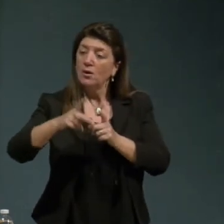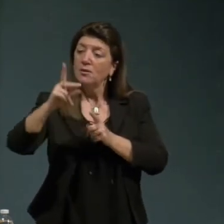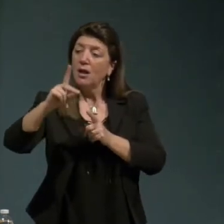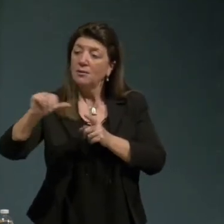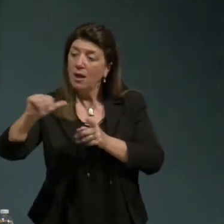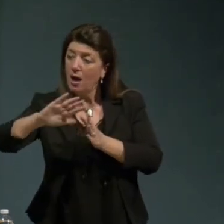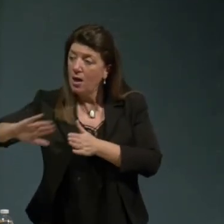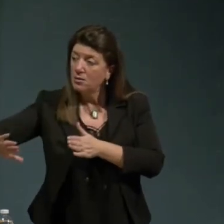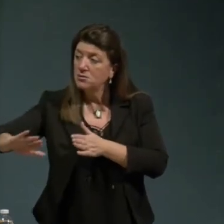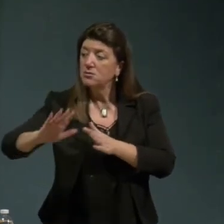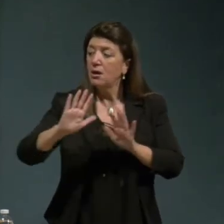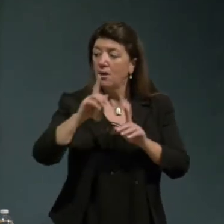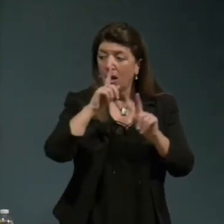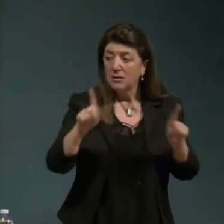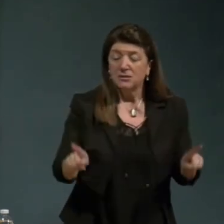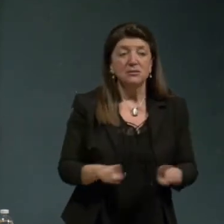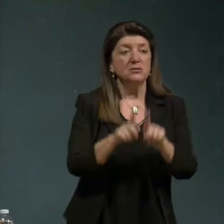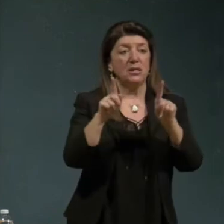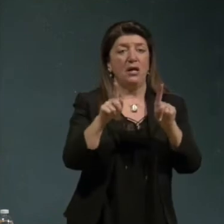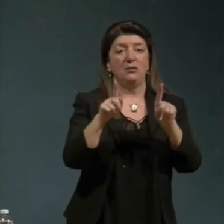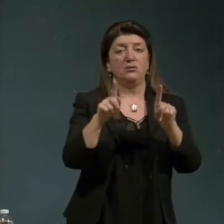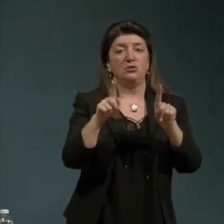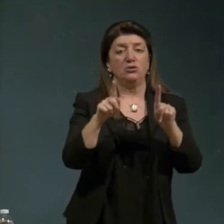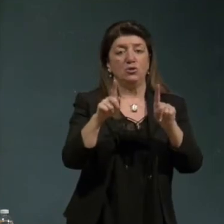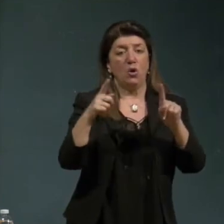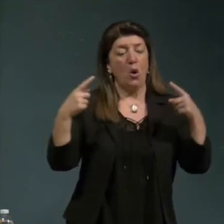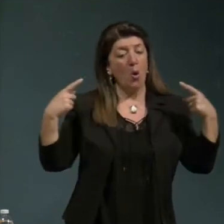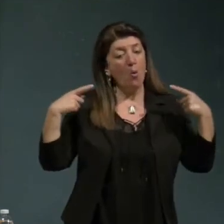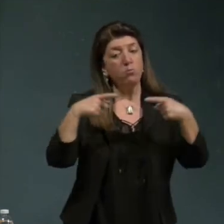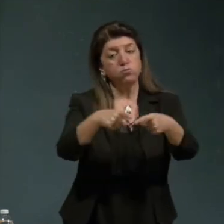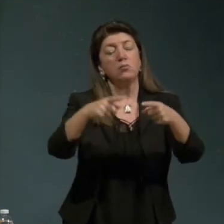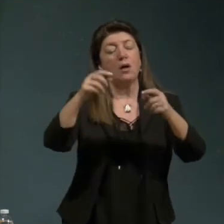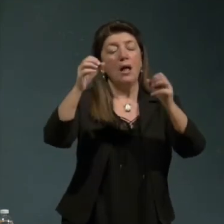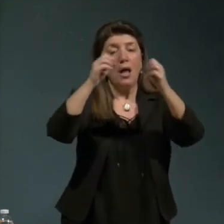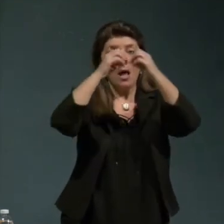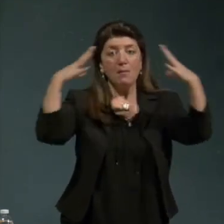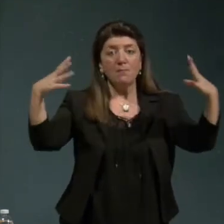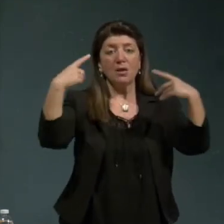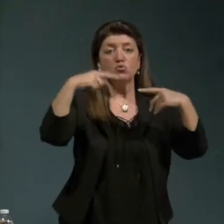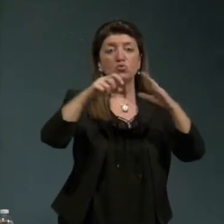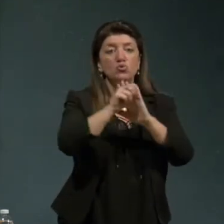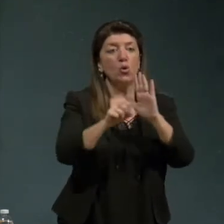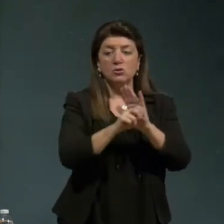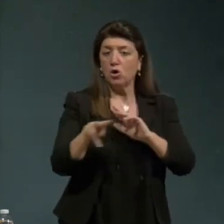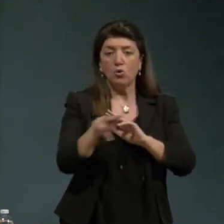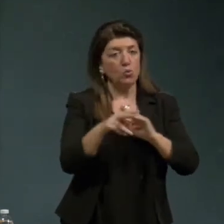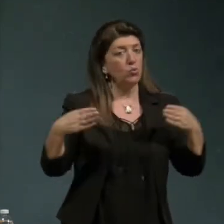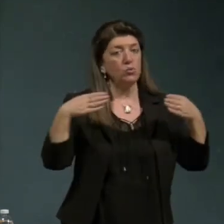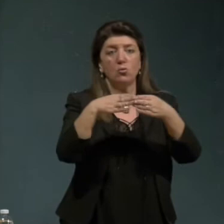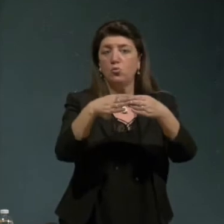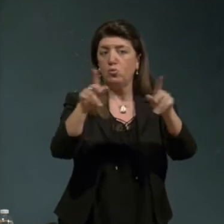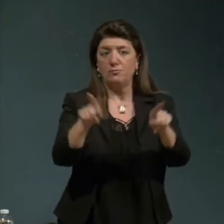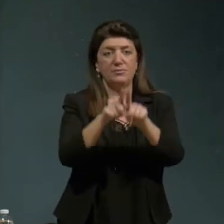'interno dello stesso paradigma all'interno della stessa immagine della storia insomma è